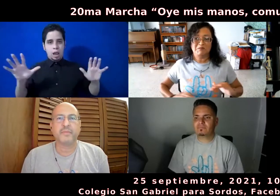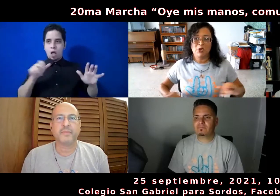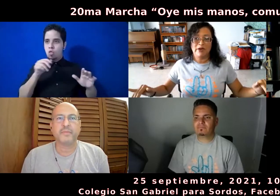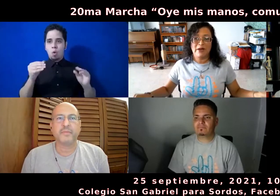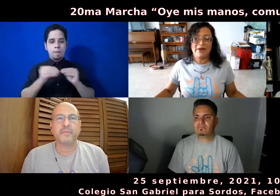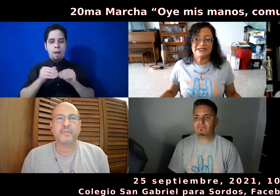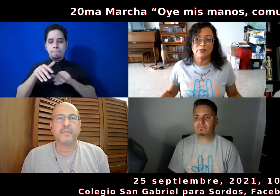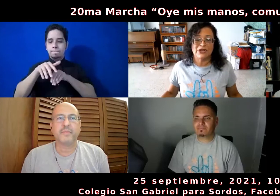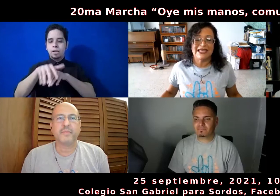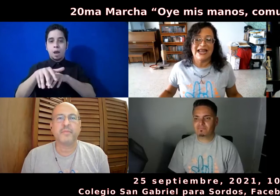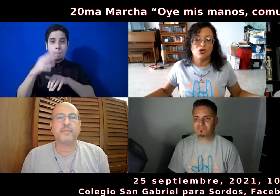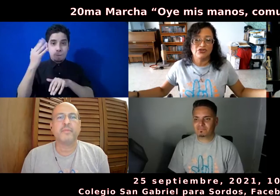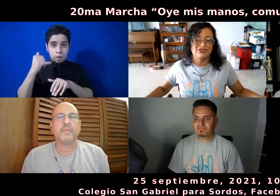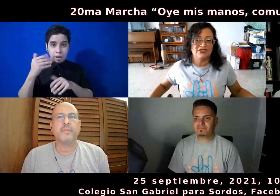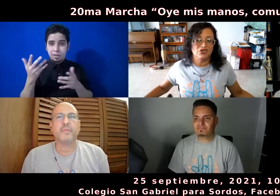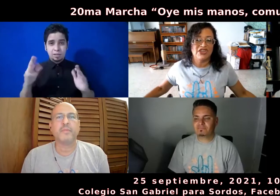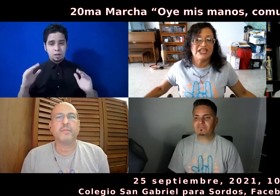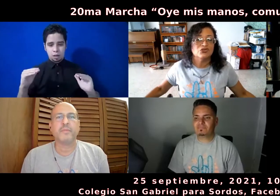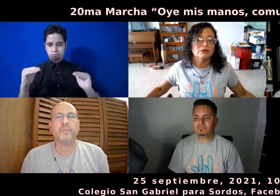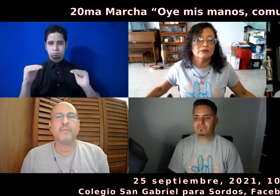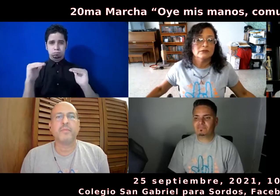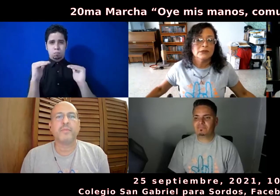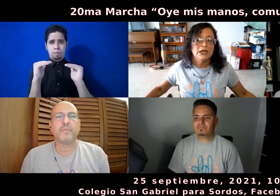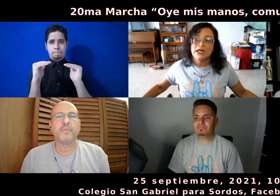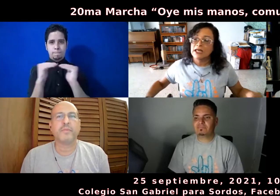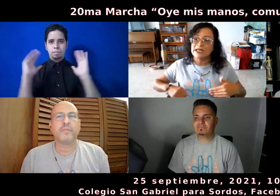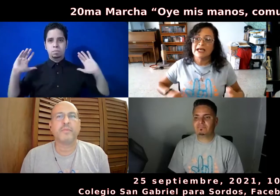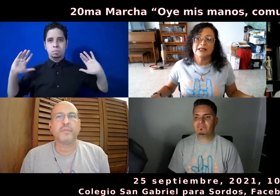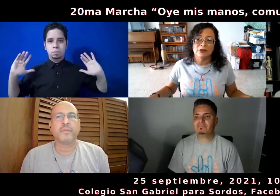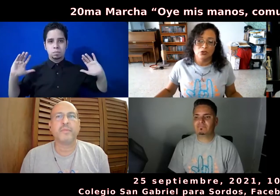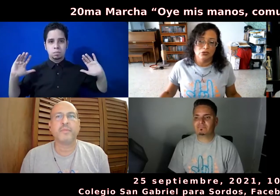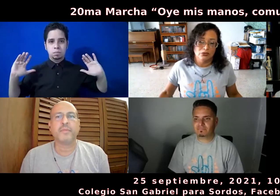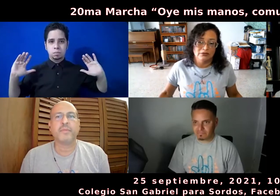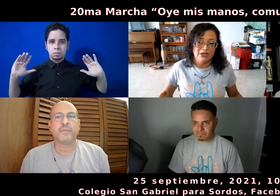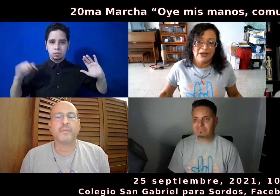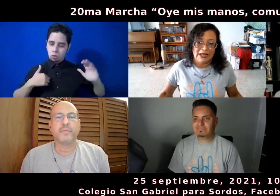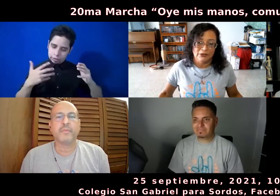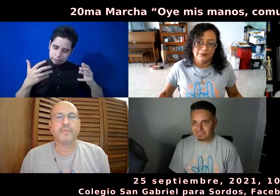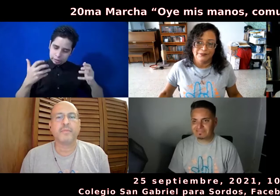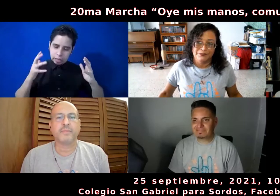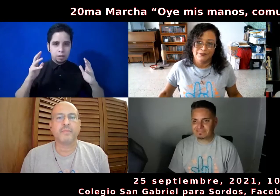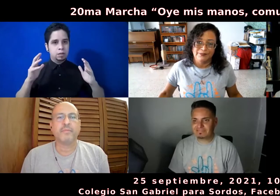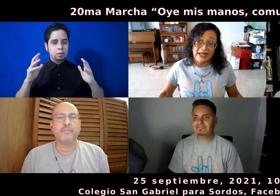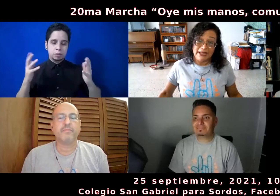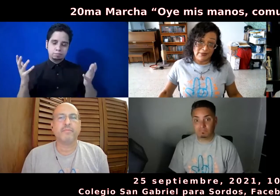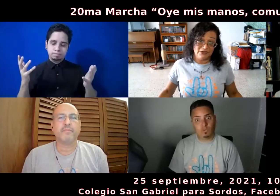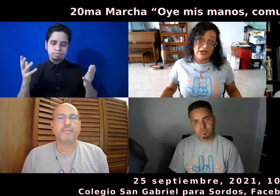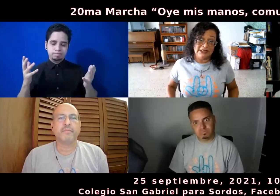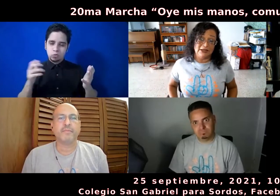no va haber más marcha porque ya la concienciación se hizo y ya está todo nivelado. Es impresionante que